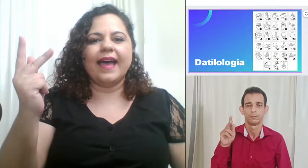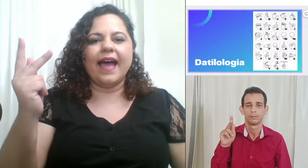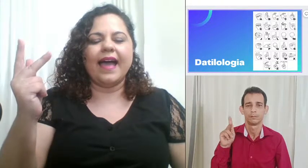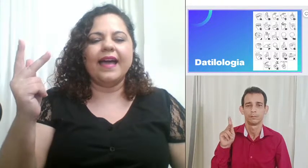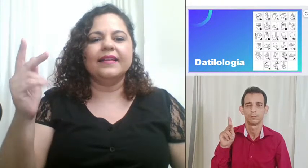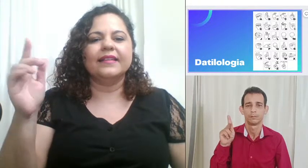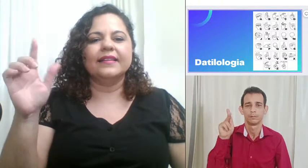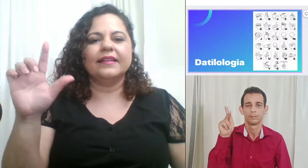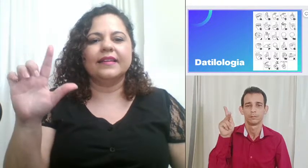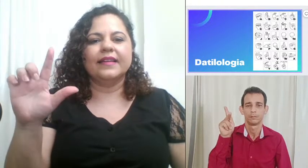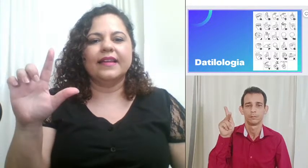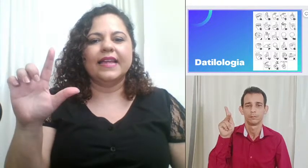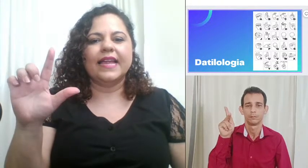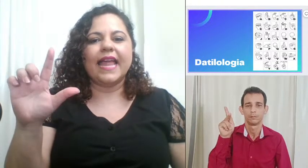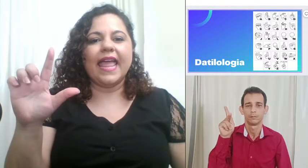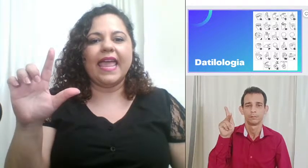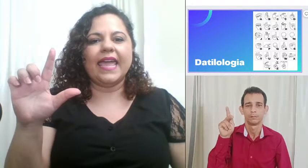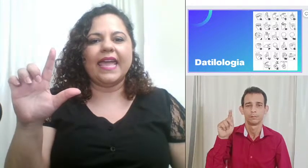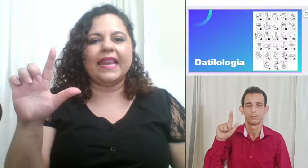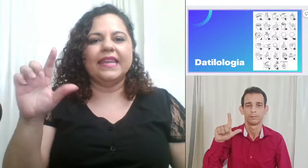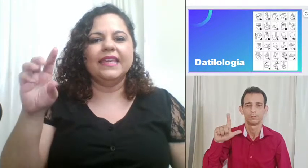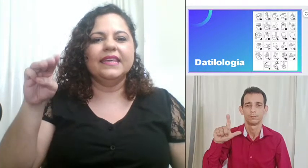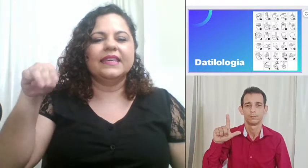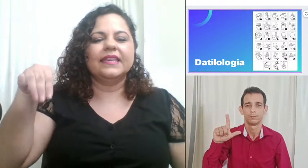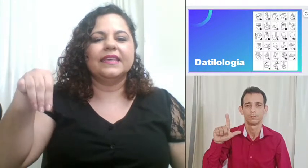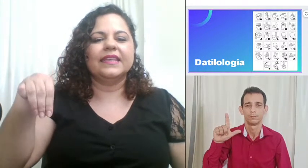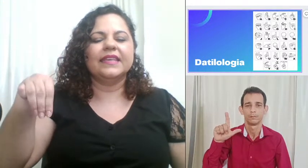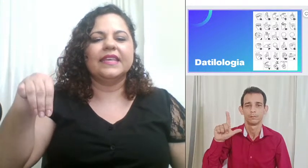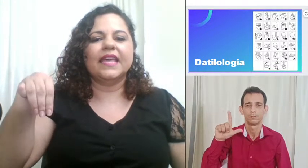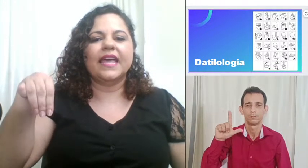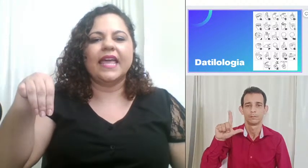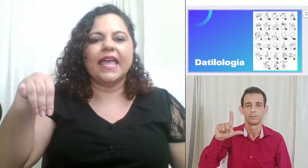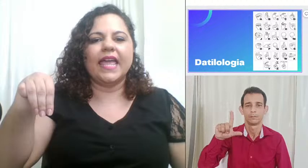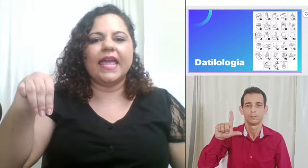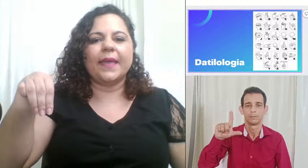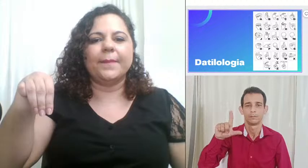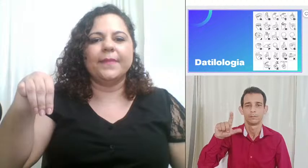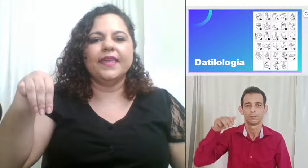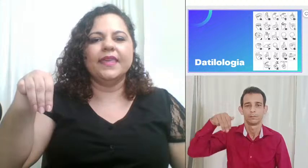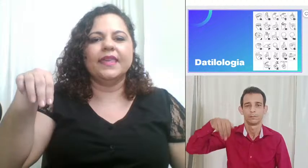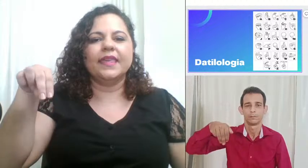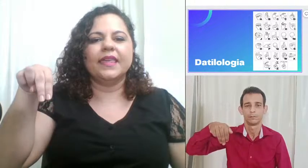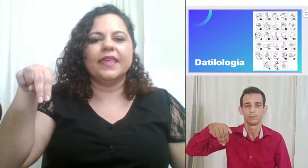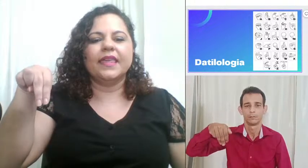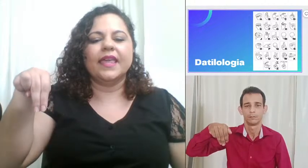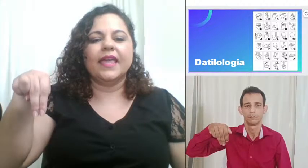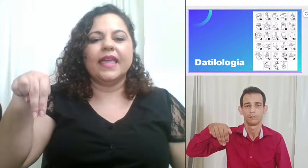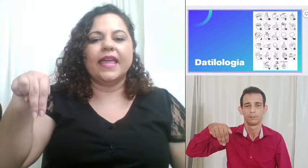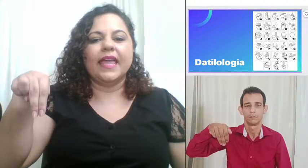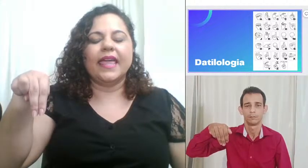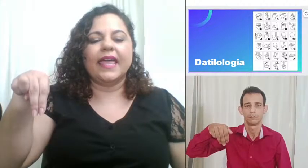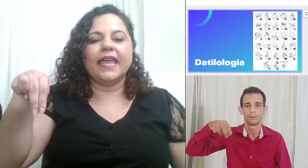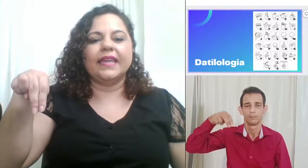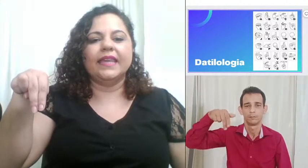L M M